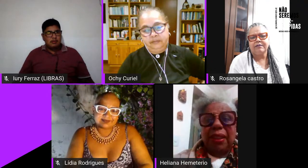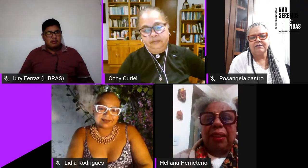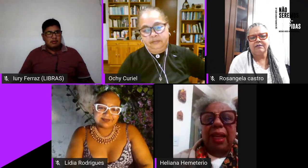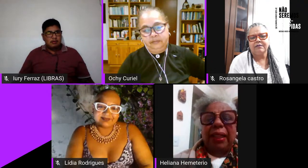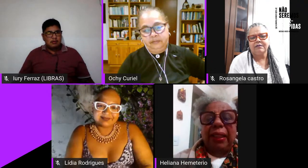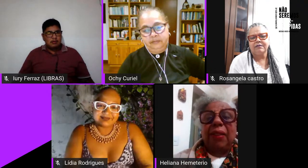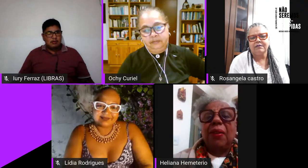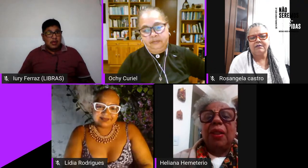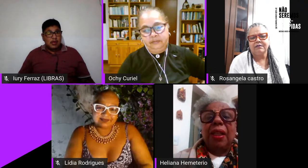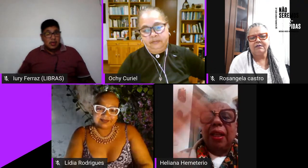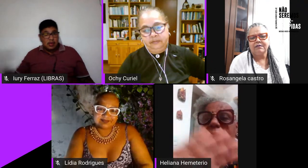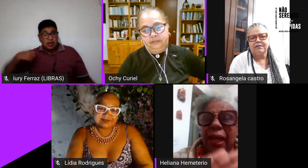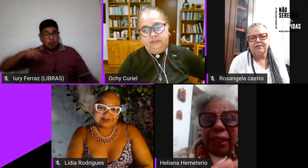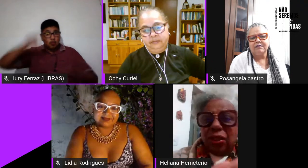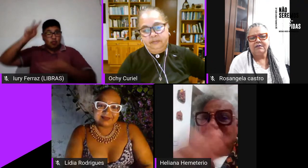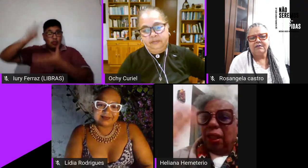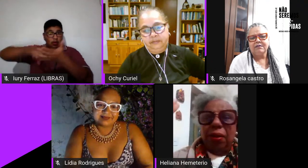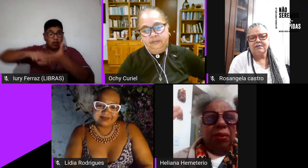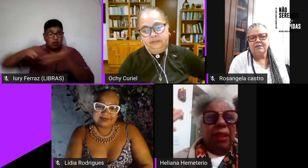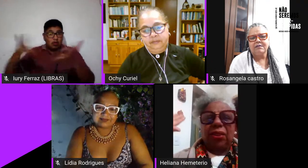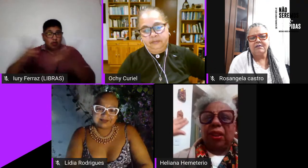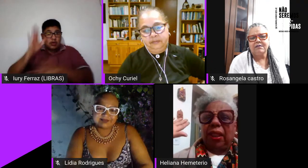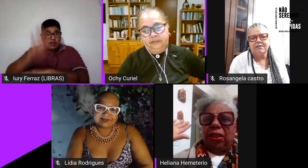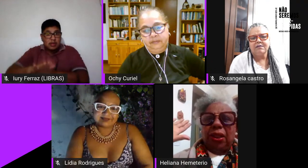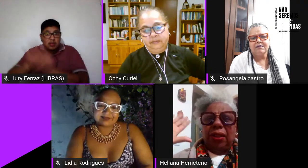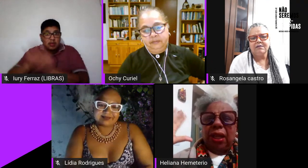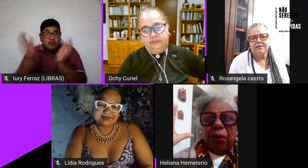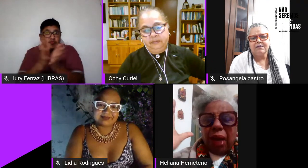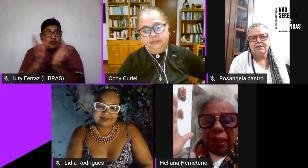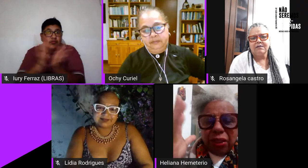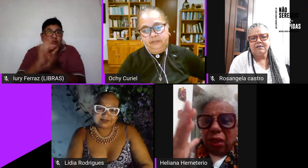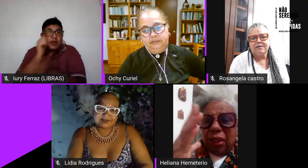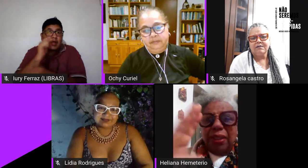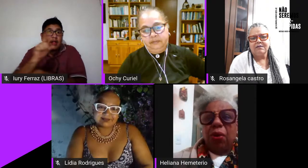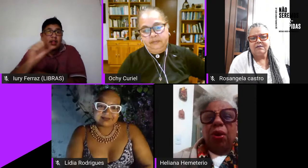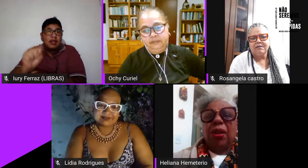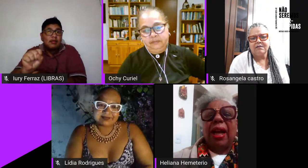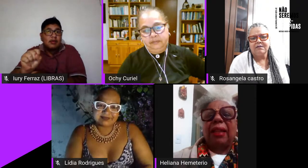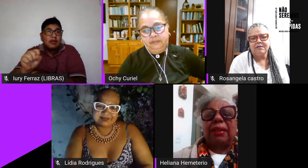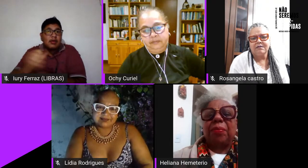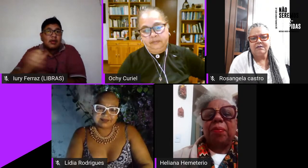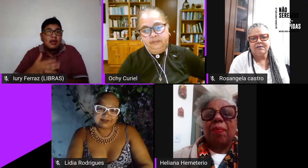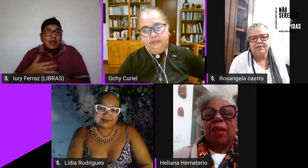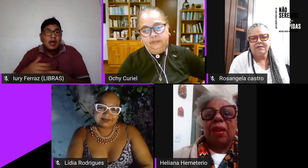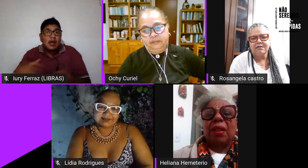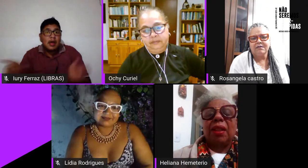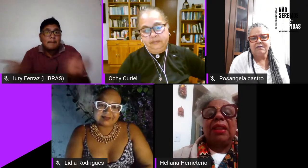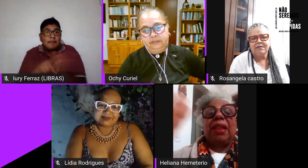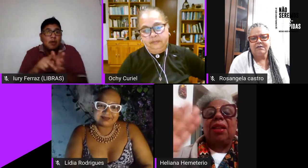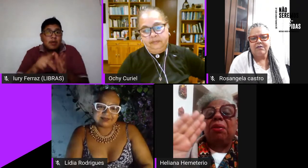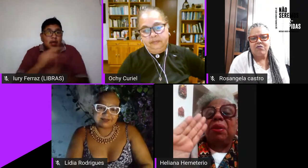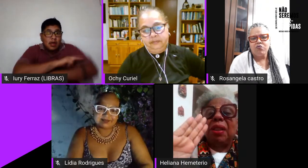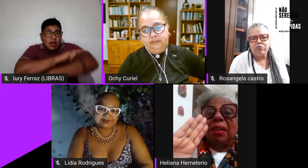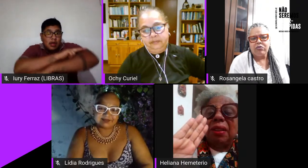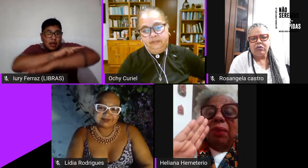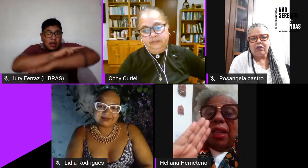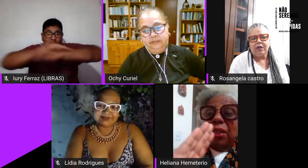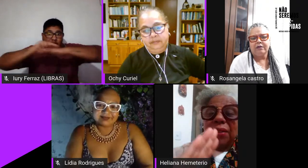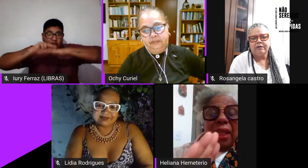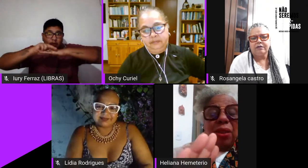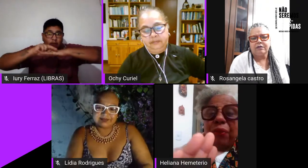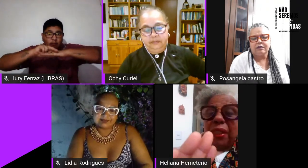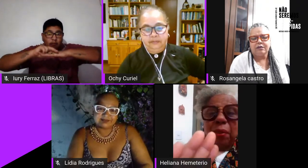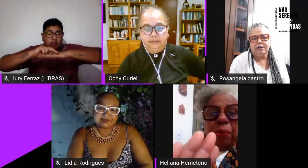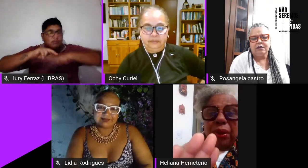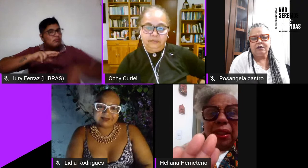feminista que tem a questão das críticas a questão racial colocada então não